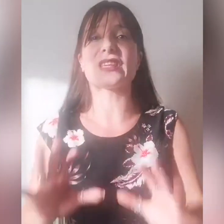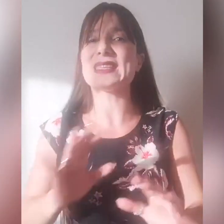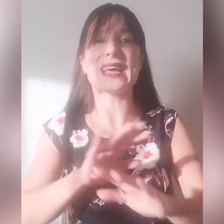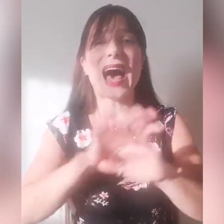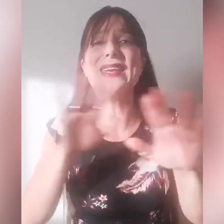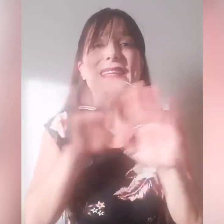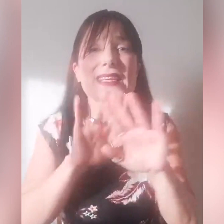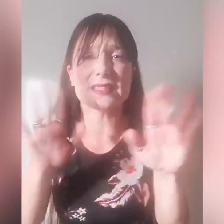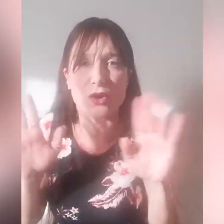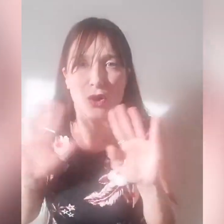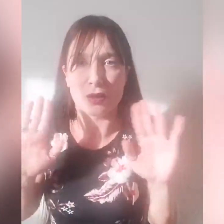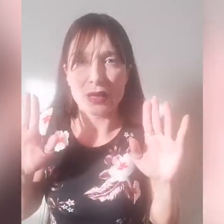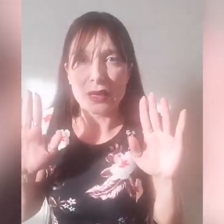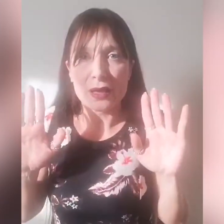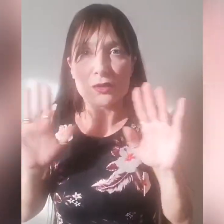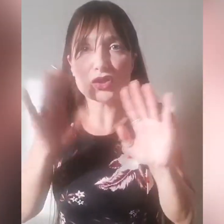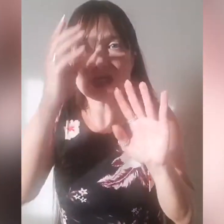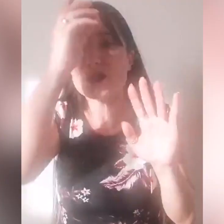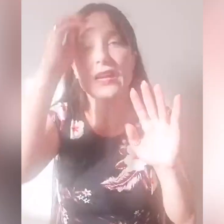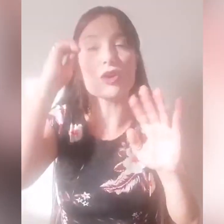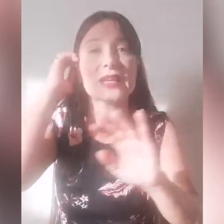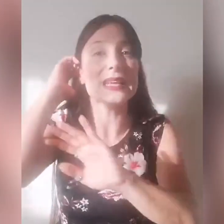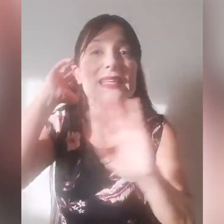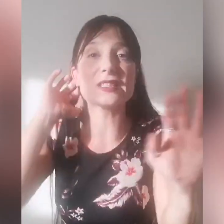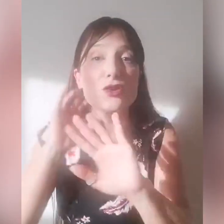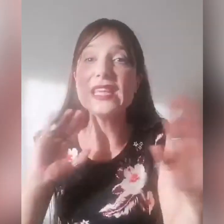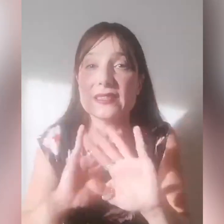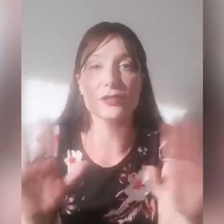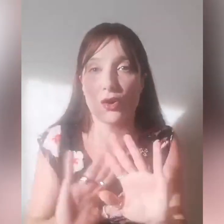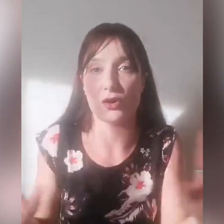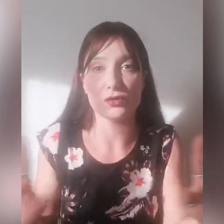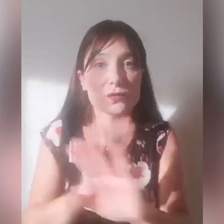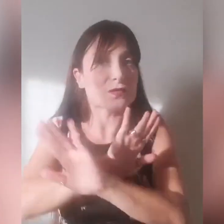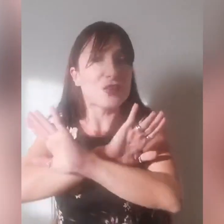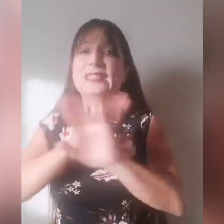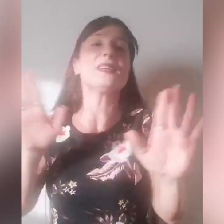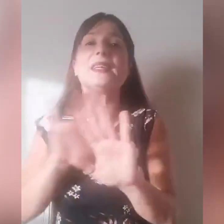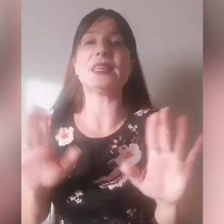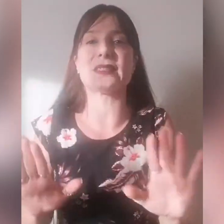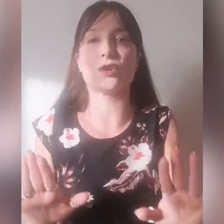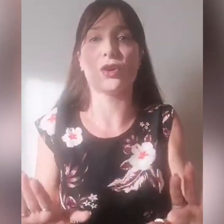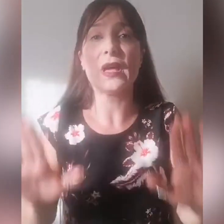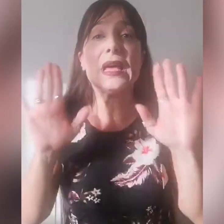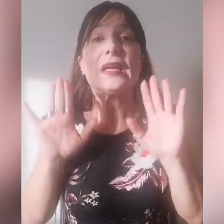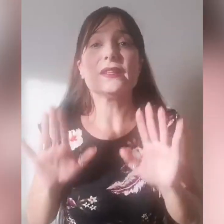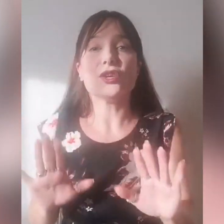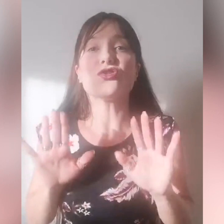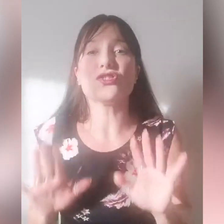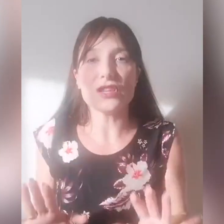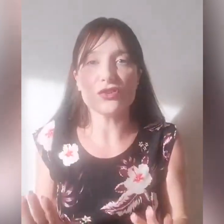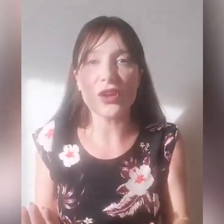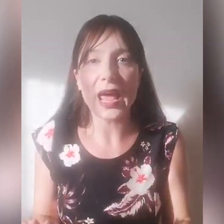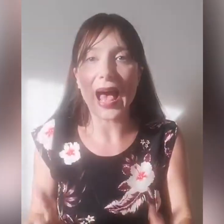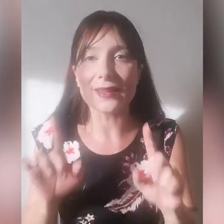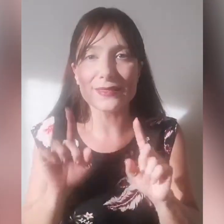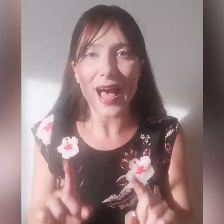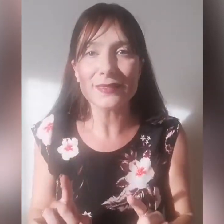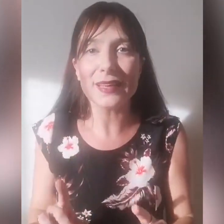Chiesa all'inizio, non so se vi ricordo, inizio, inizio, fin dall'inizio, Dio ci dice andate,